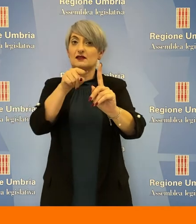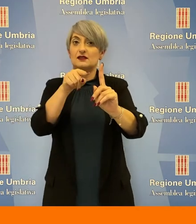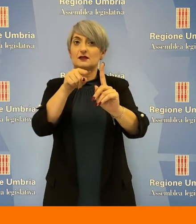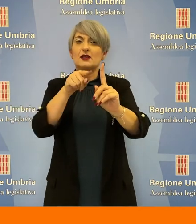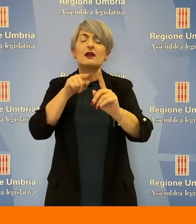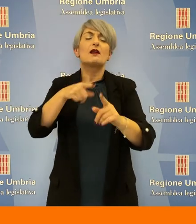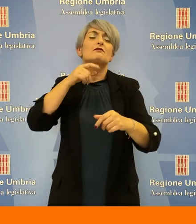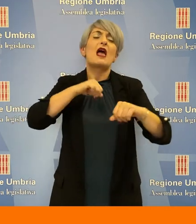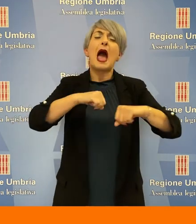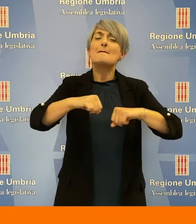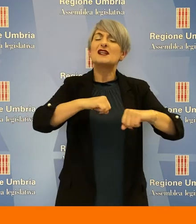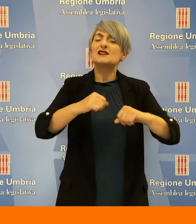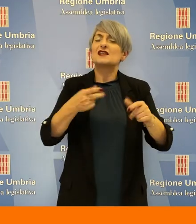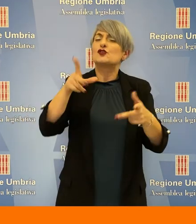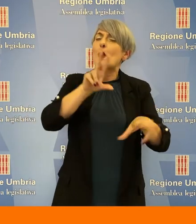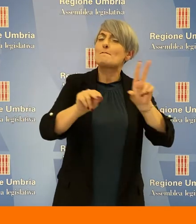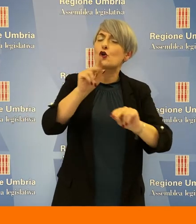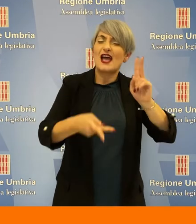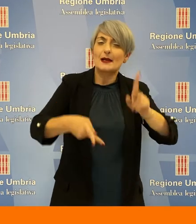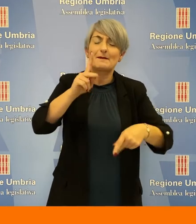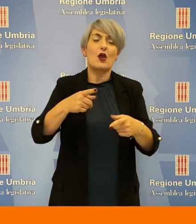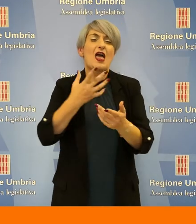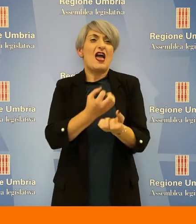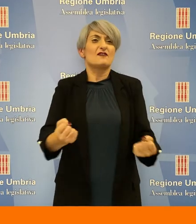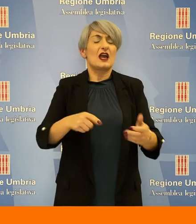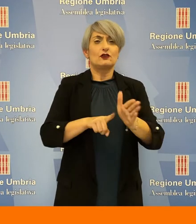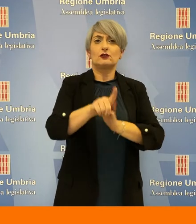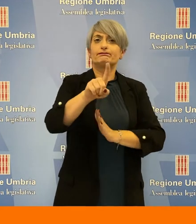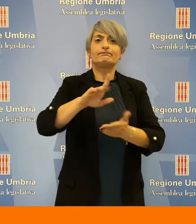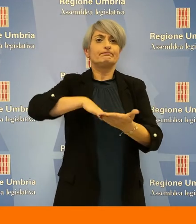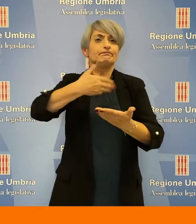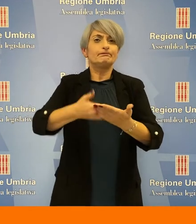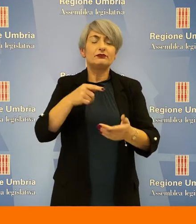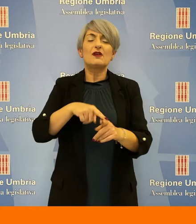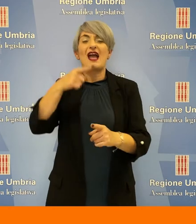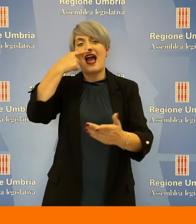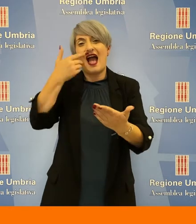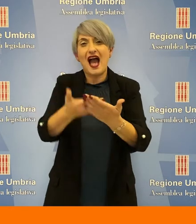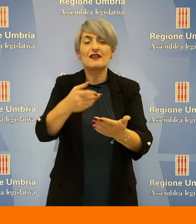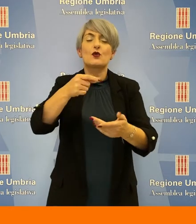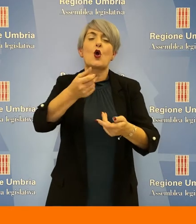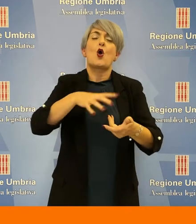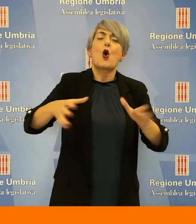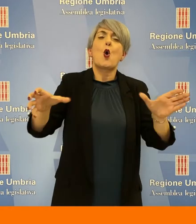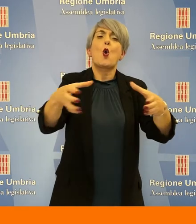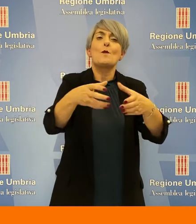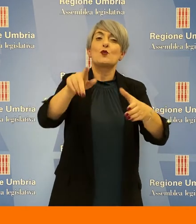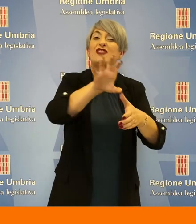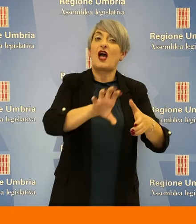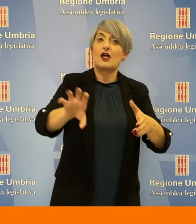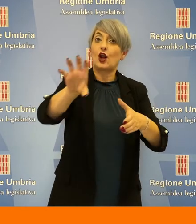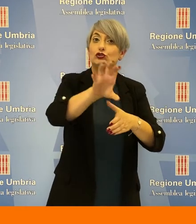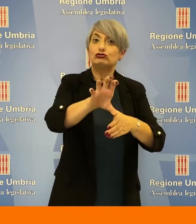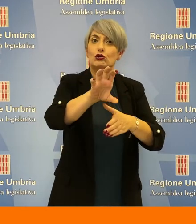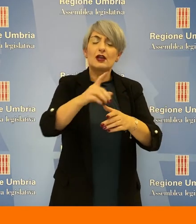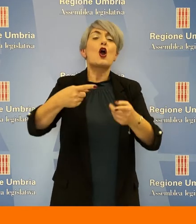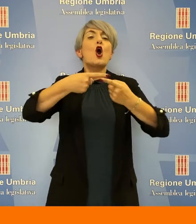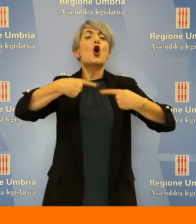di raggiungere un'azione amministrativa più moderna, efficace, efficiente e più aderente alle esigenze delle comunità regionali, la